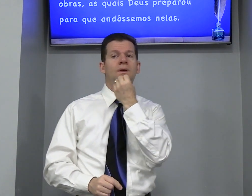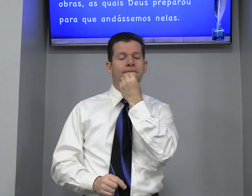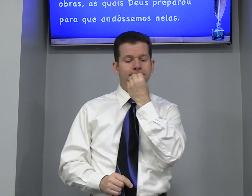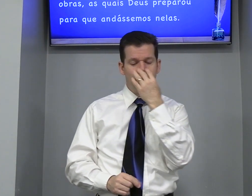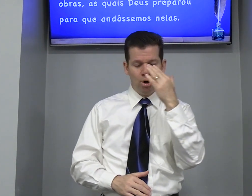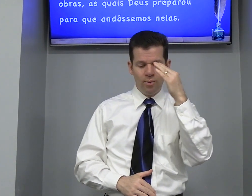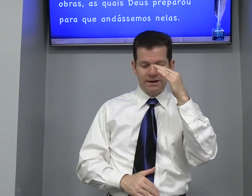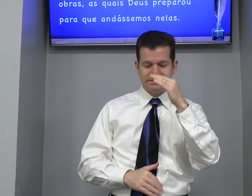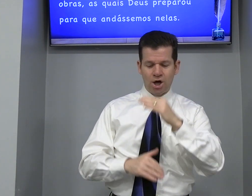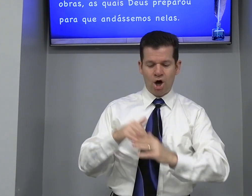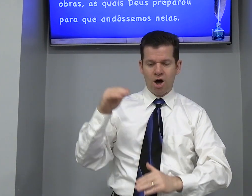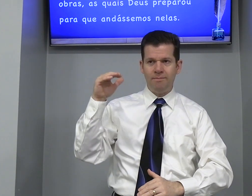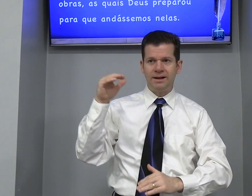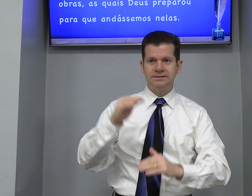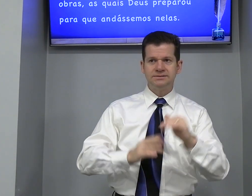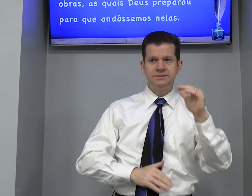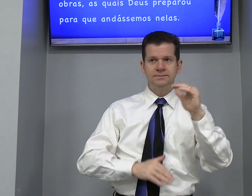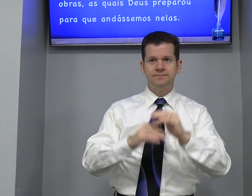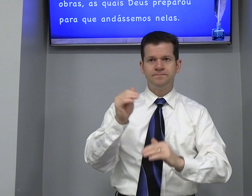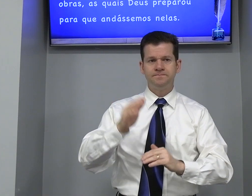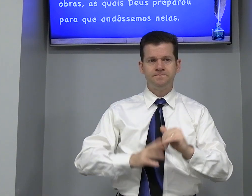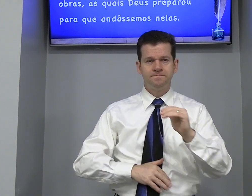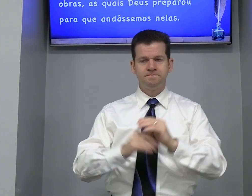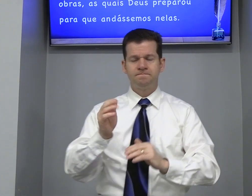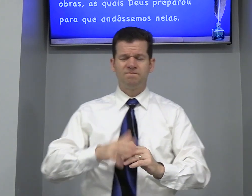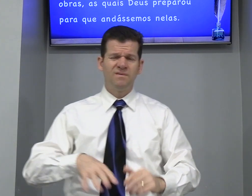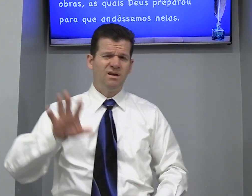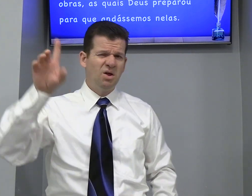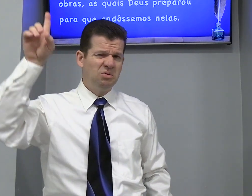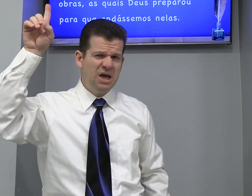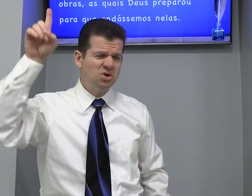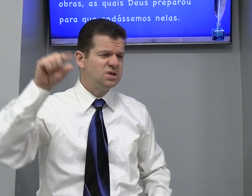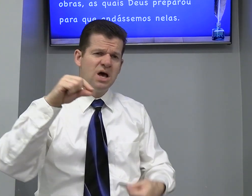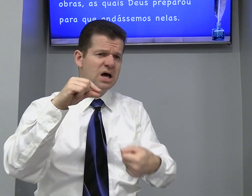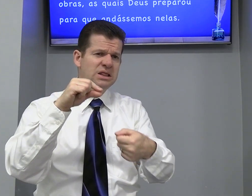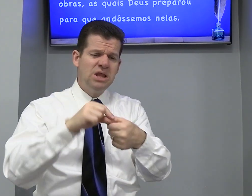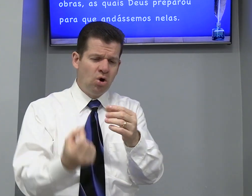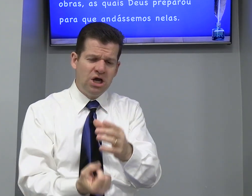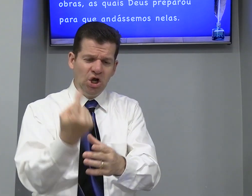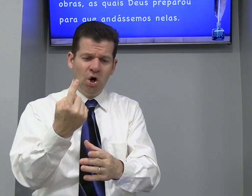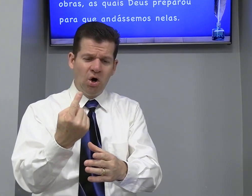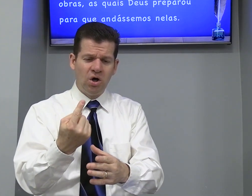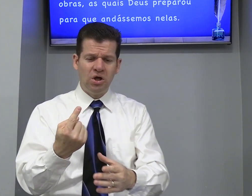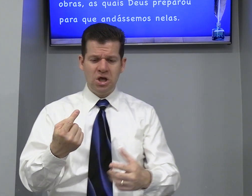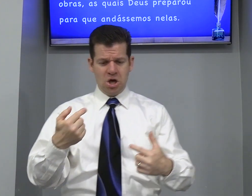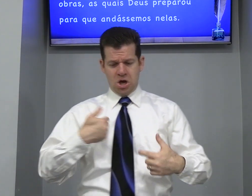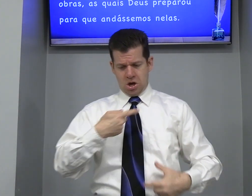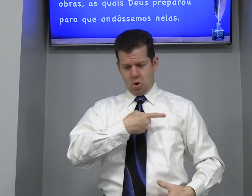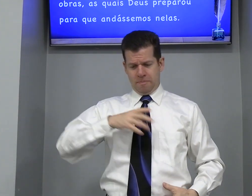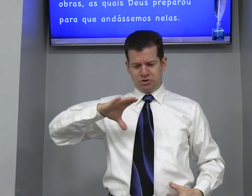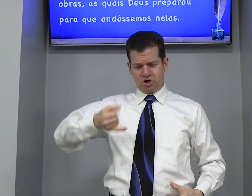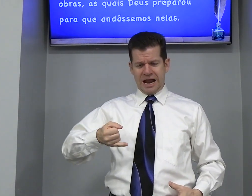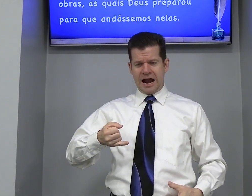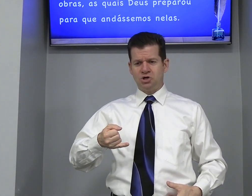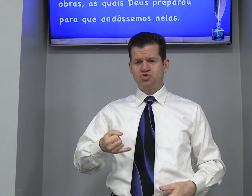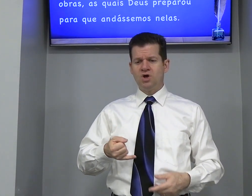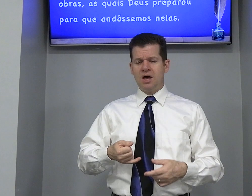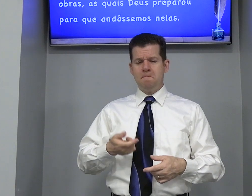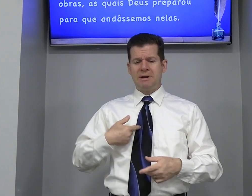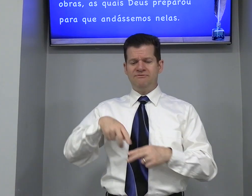Boas obras Então Deus Não criou O pastor Carlos Para